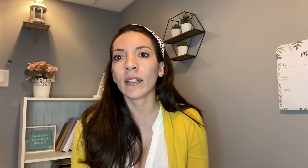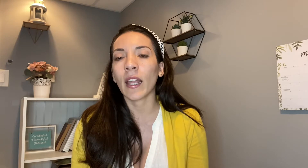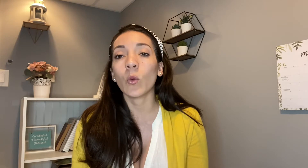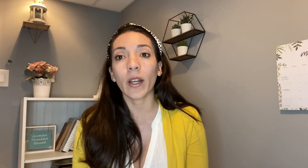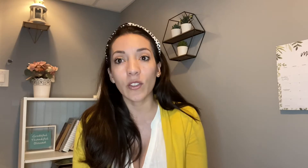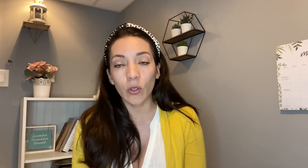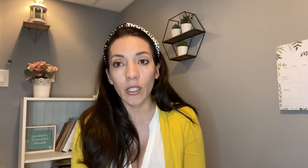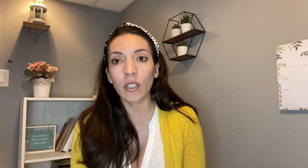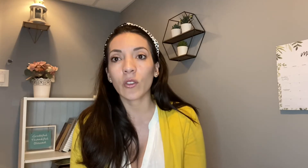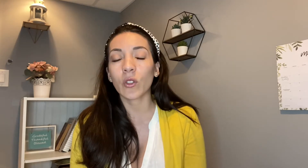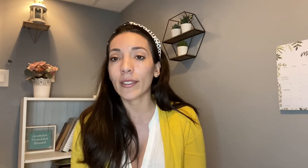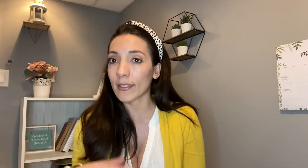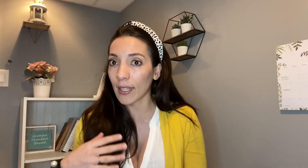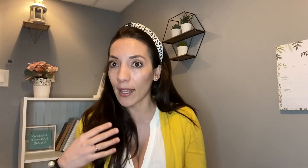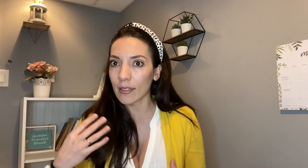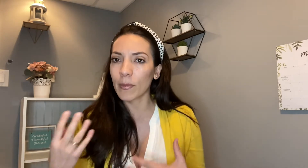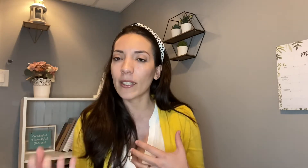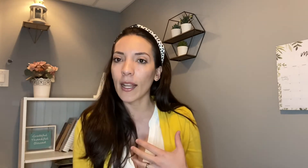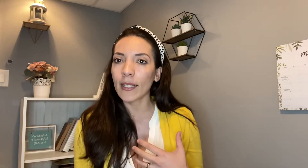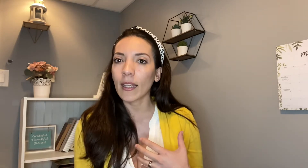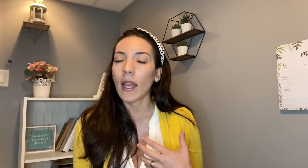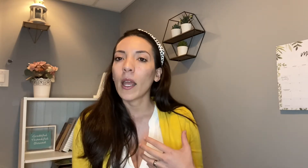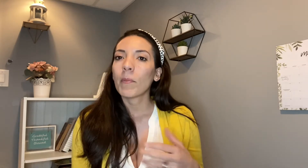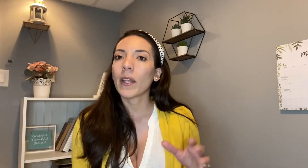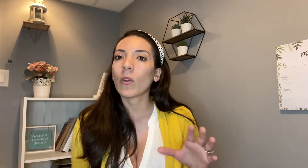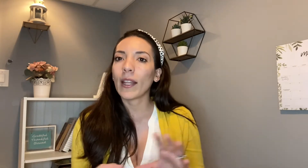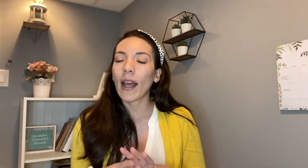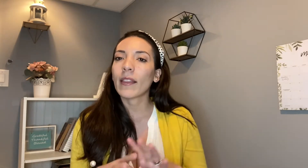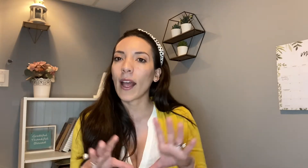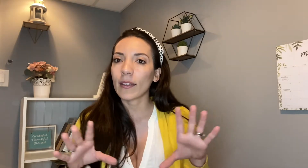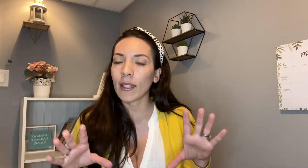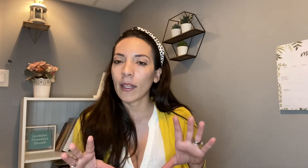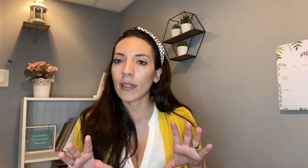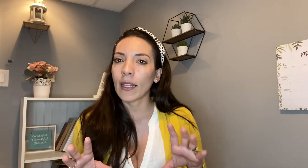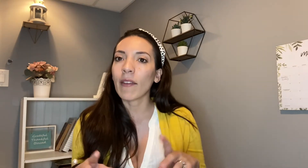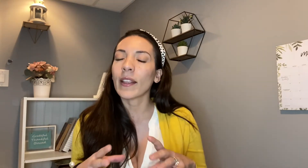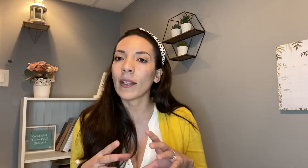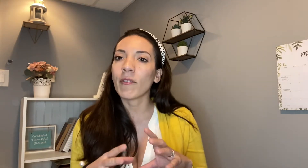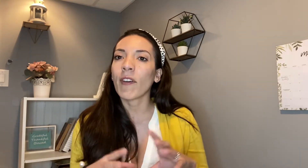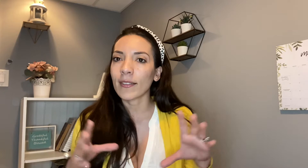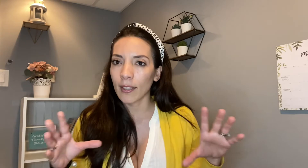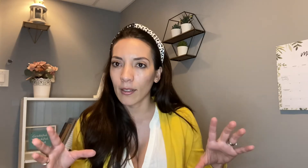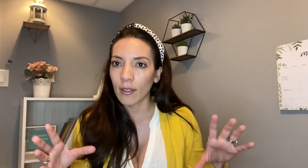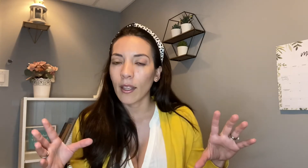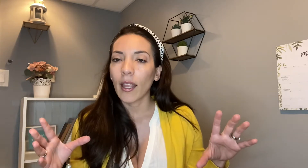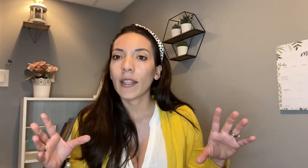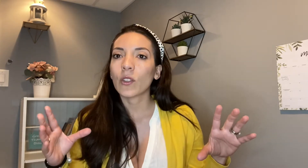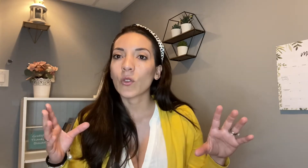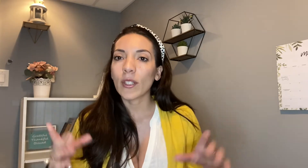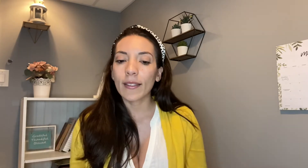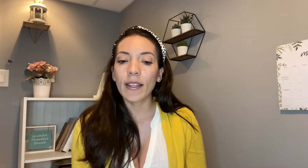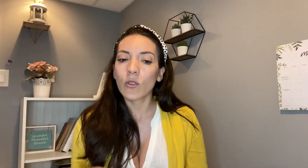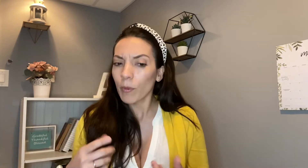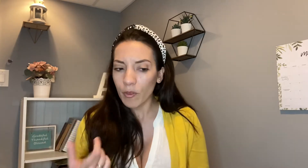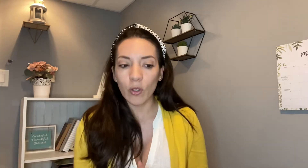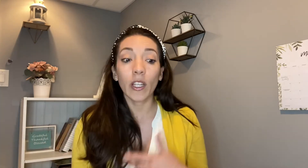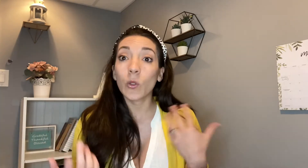educación de niños con necesidades especiales pero de la edad de la infancia entonces ella es una profesora incluso